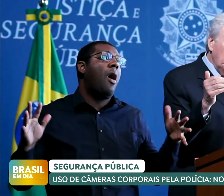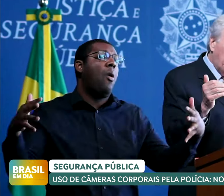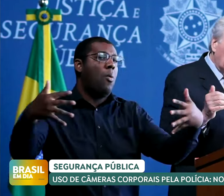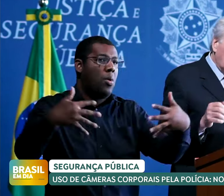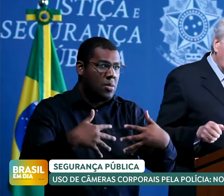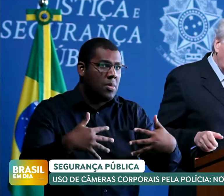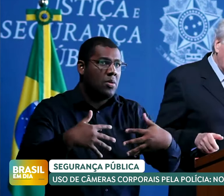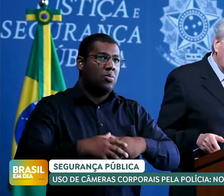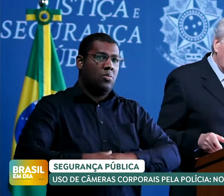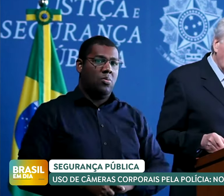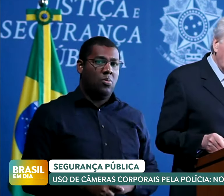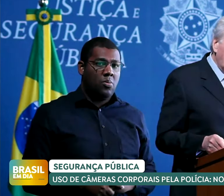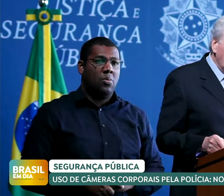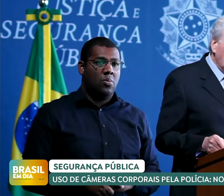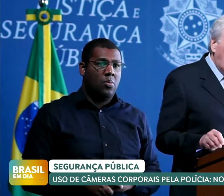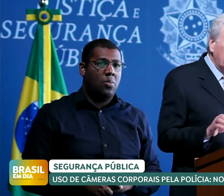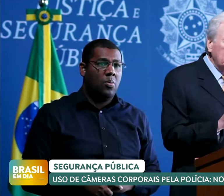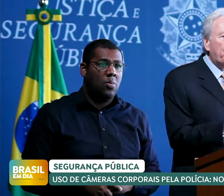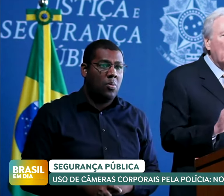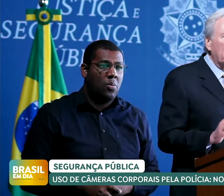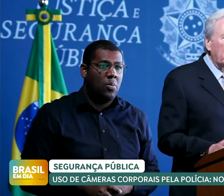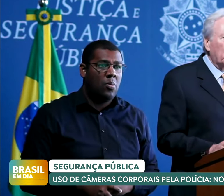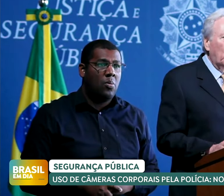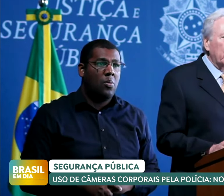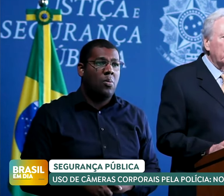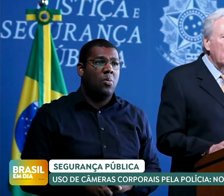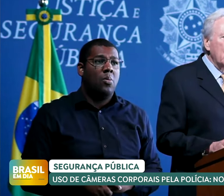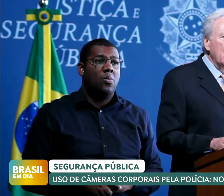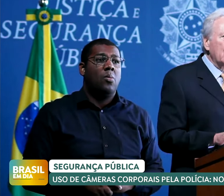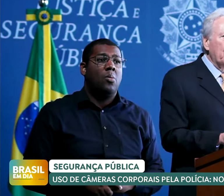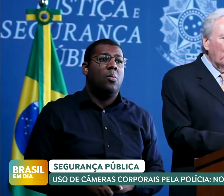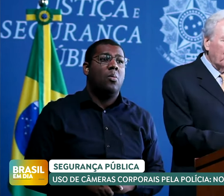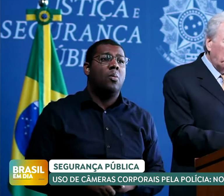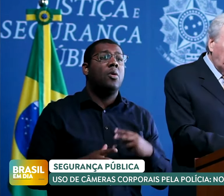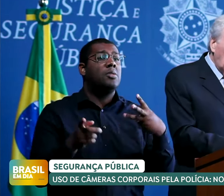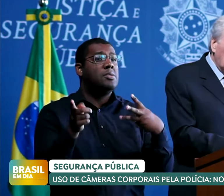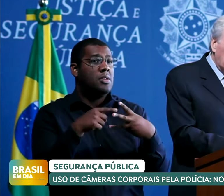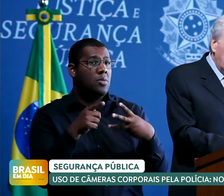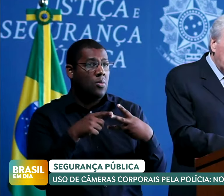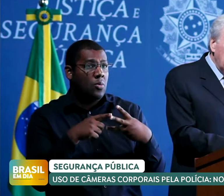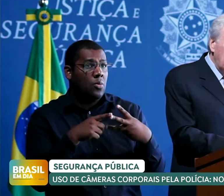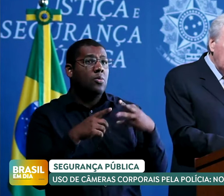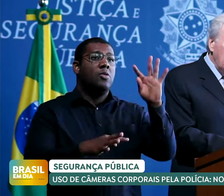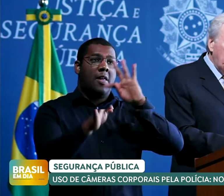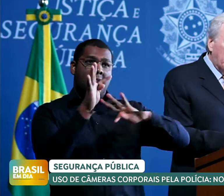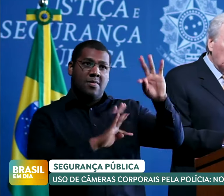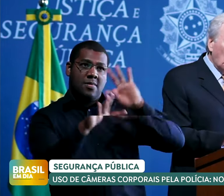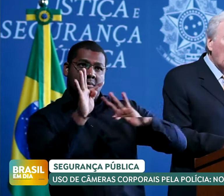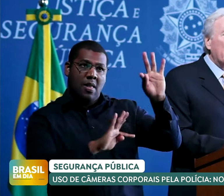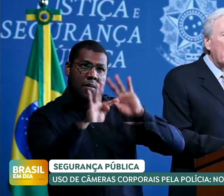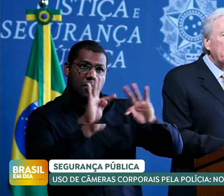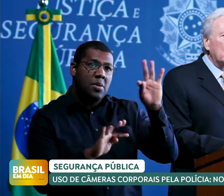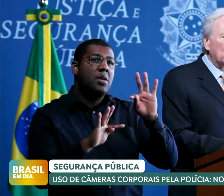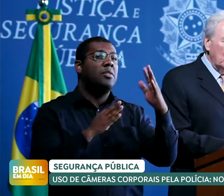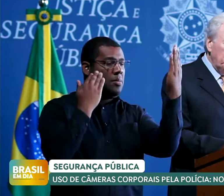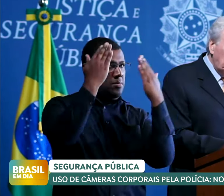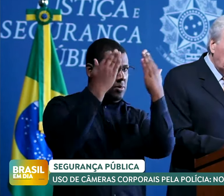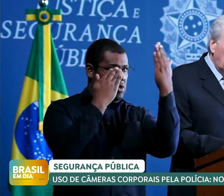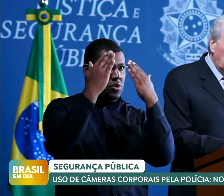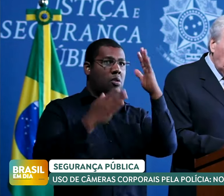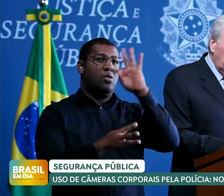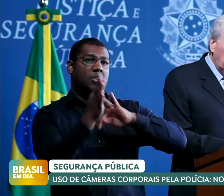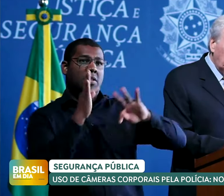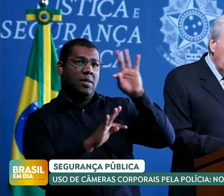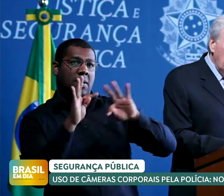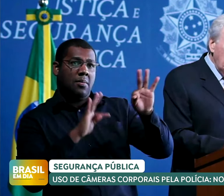para suprir questões pontuais em poucas sessões. Depois, psicoterapia para acompanhamento em 20